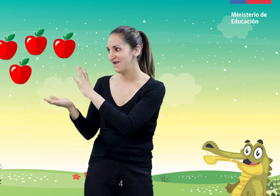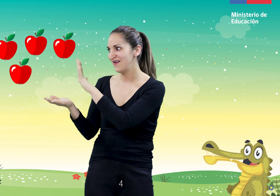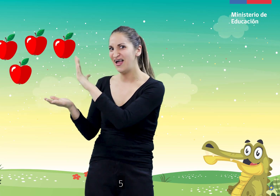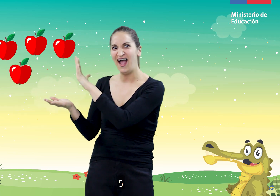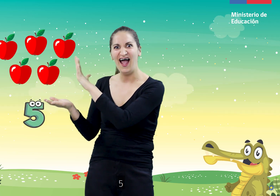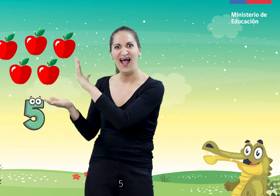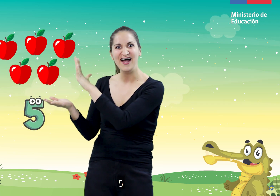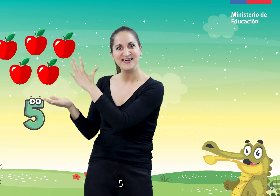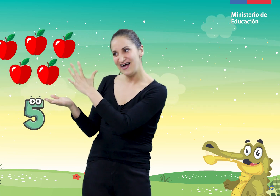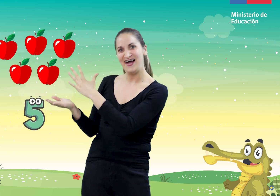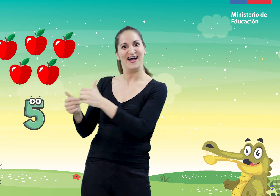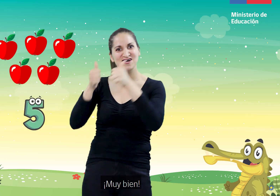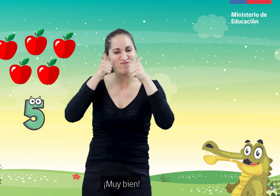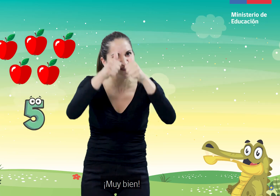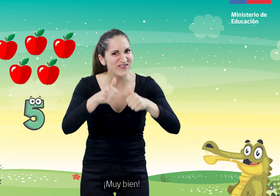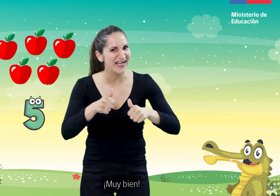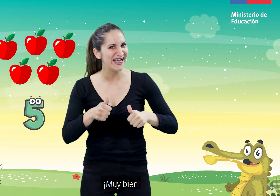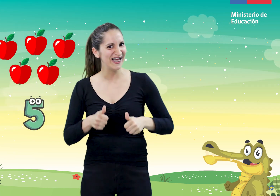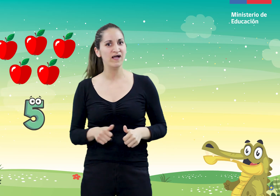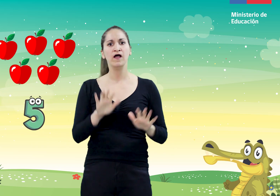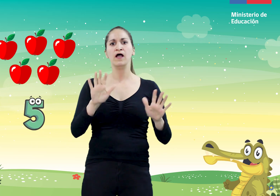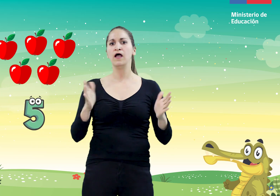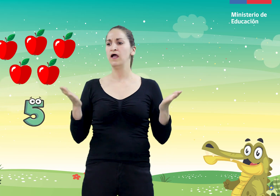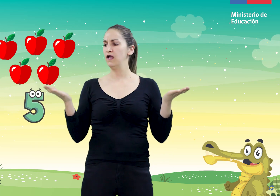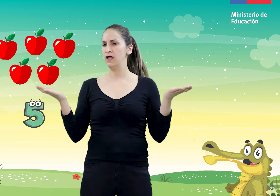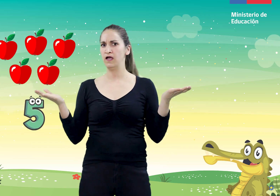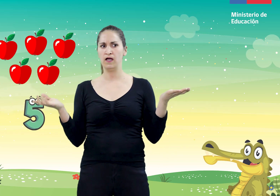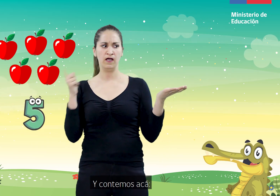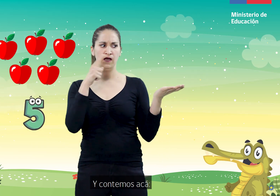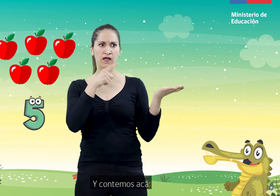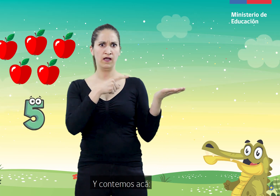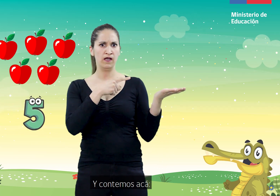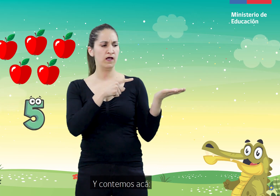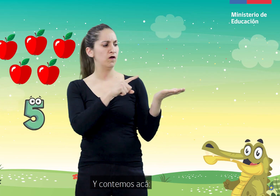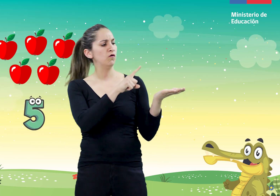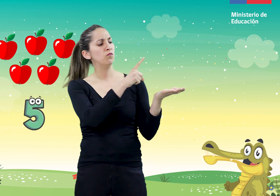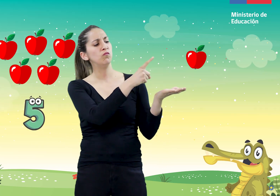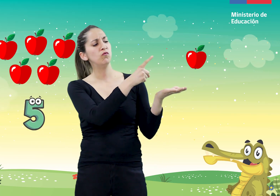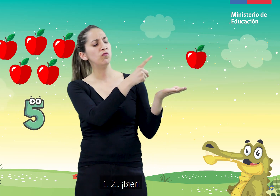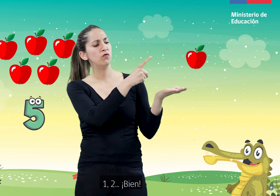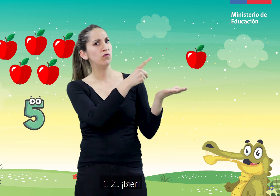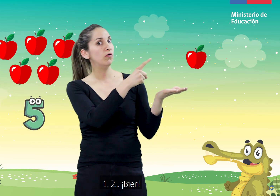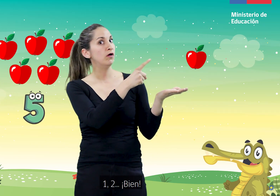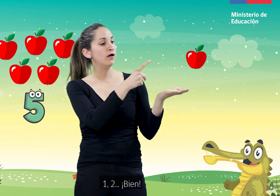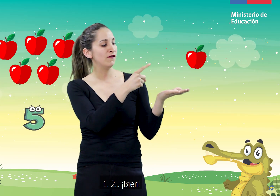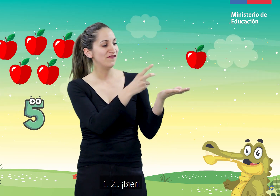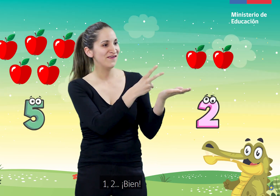¡Muy bien! Y contemos acá. ¡Uno, dos!